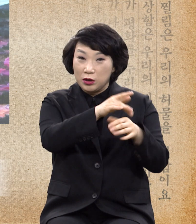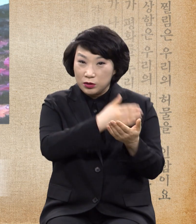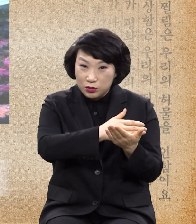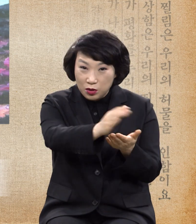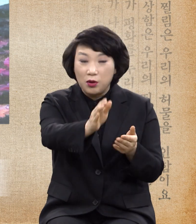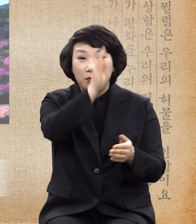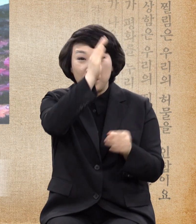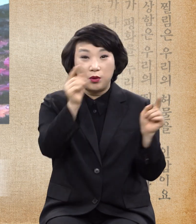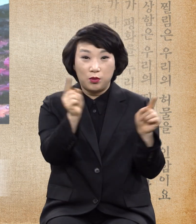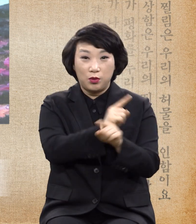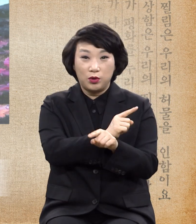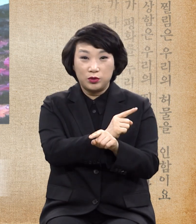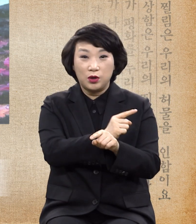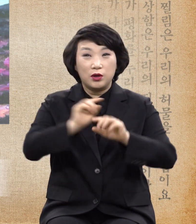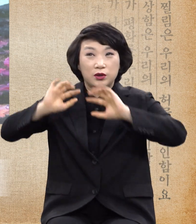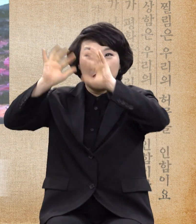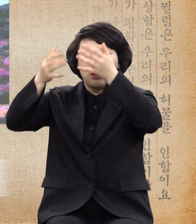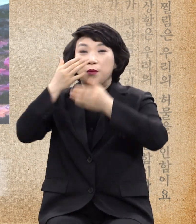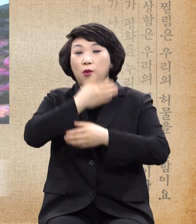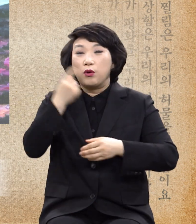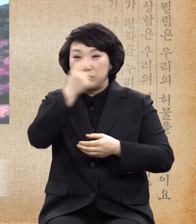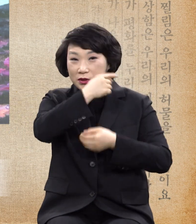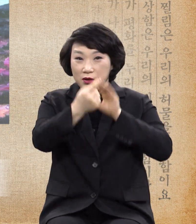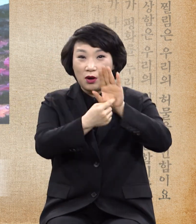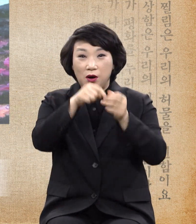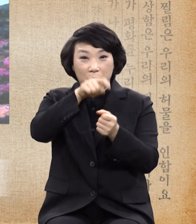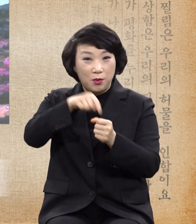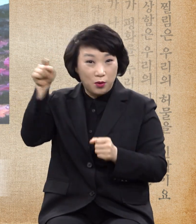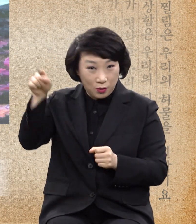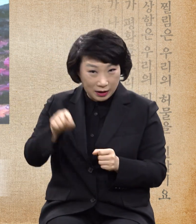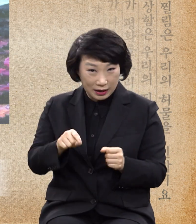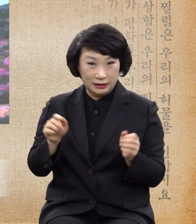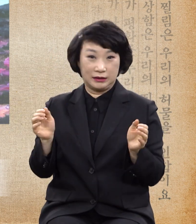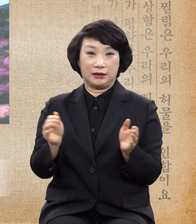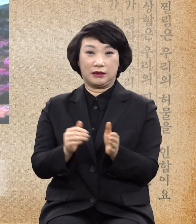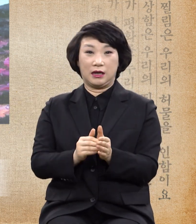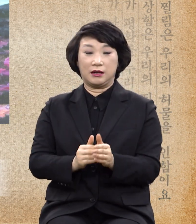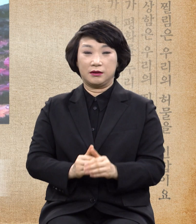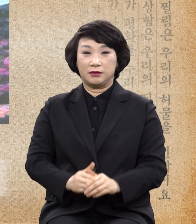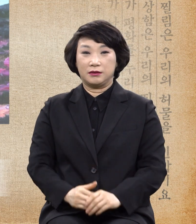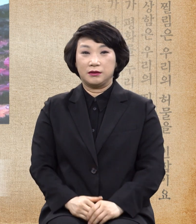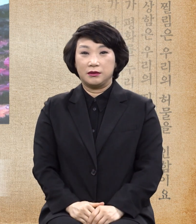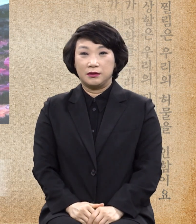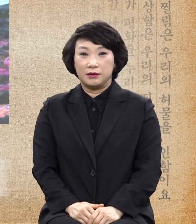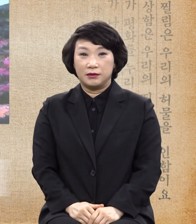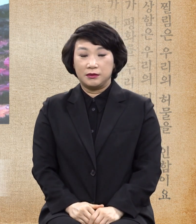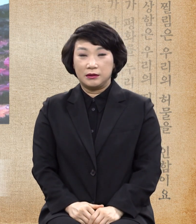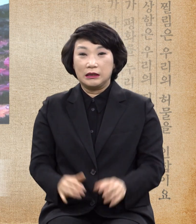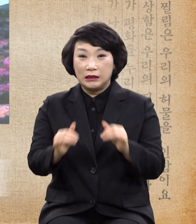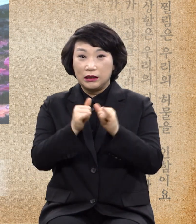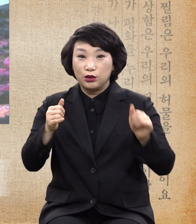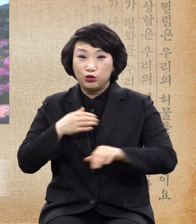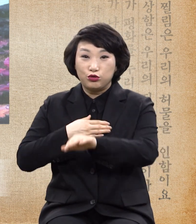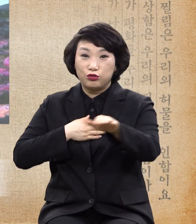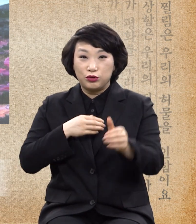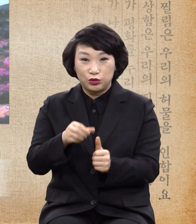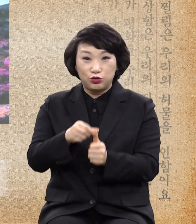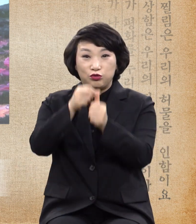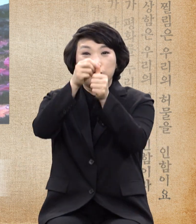병고치고 천국보금을 증거하러 오셨고 인류 구원을 위해서 찔리고